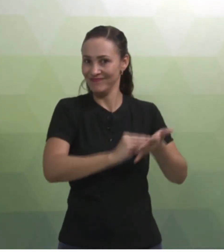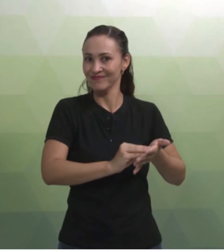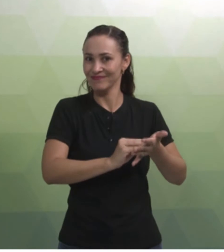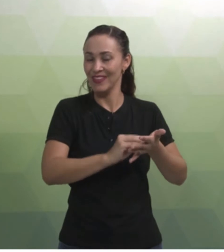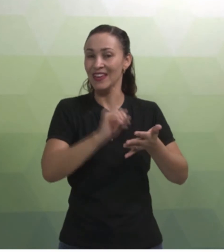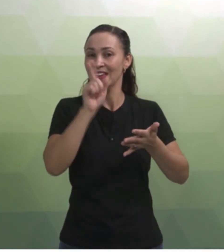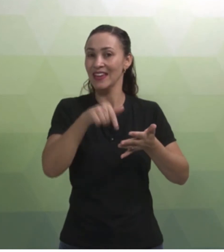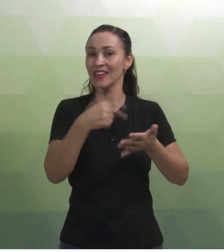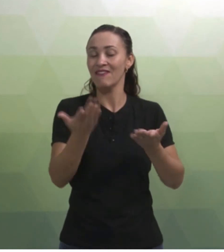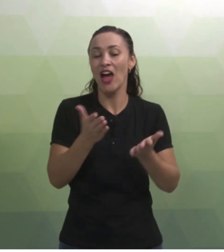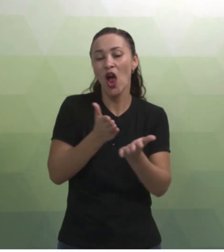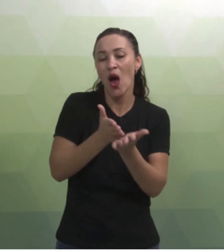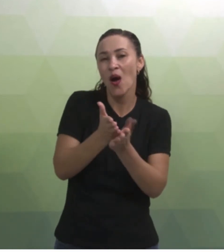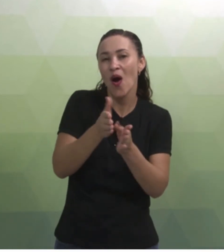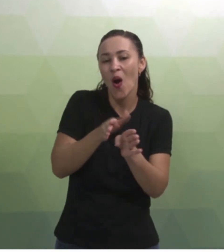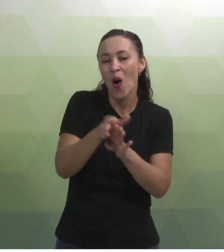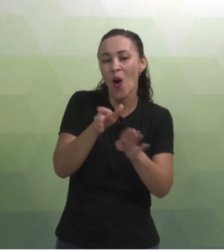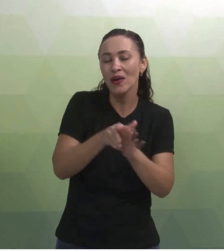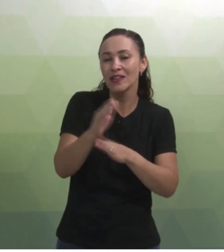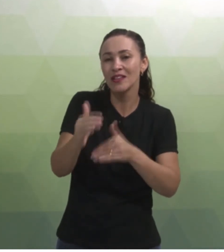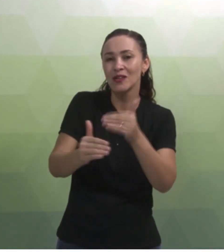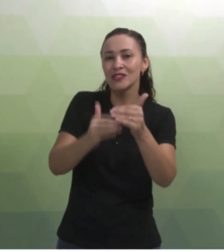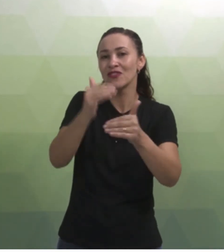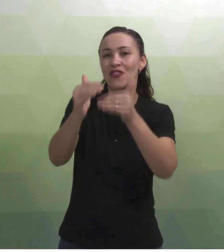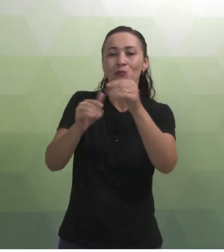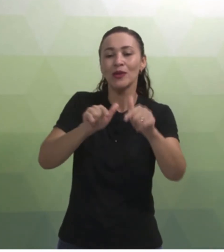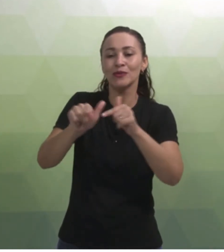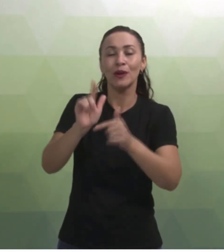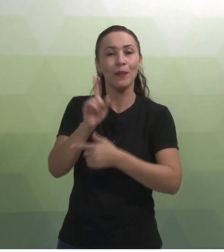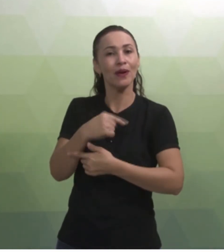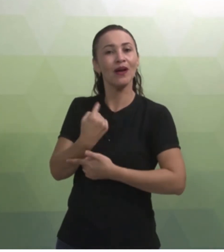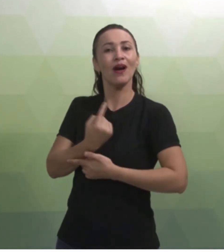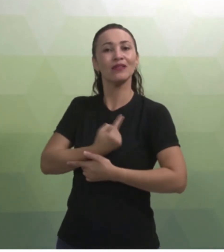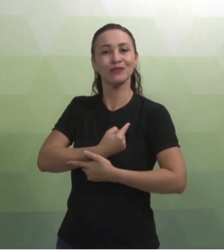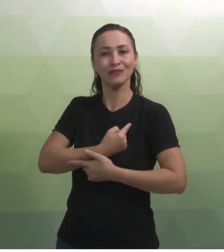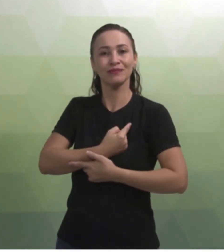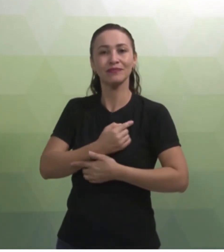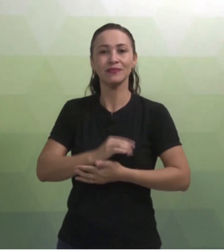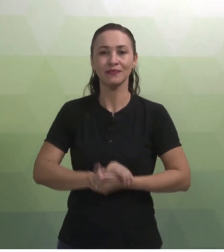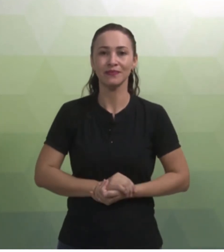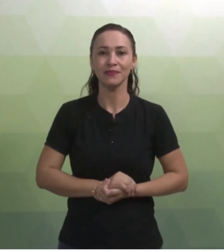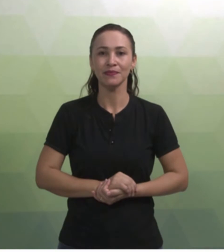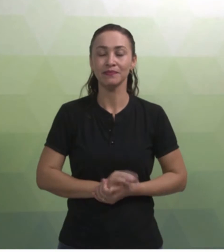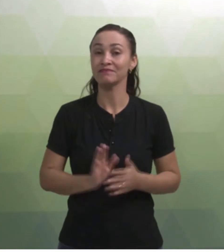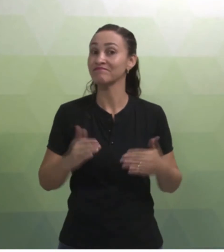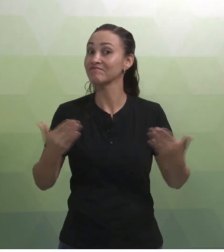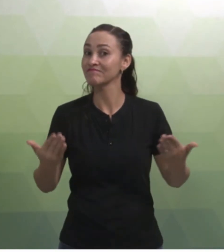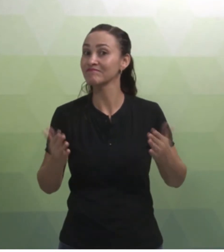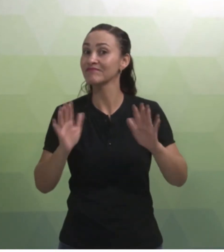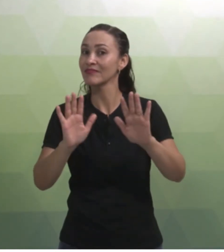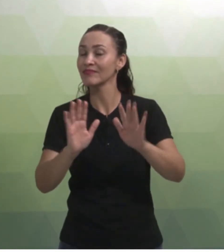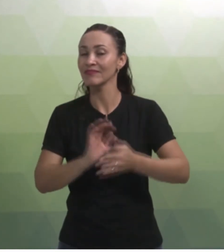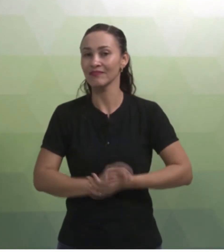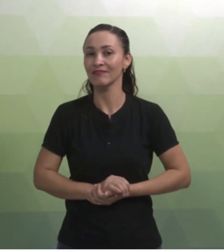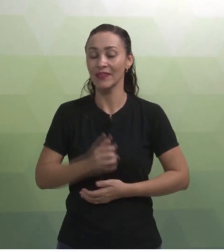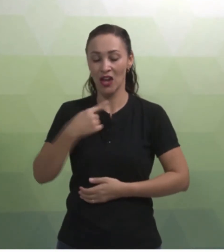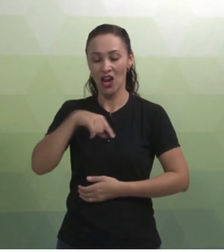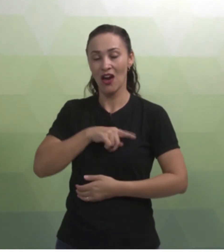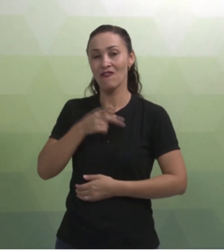nortear o desenvolvimento dos nossos trabalhos. Então, agora nós vamos falar um pouquinho